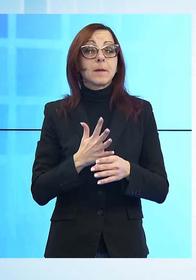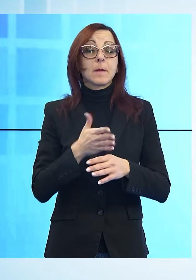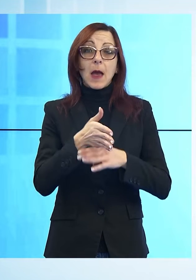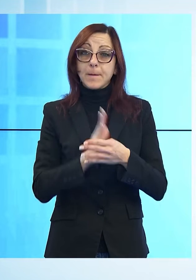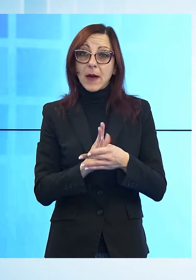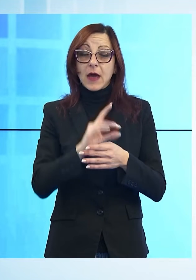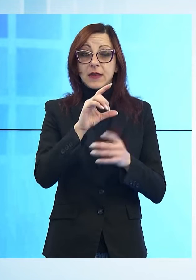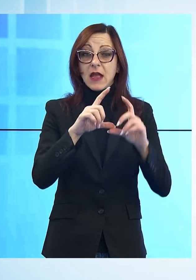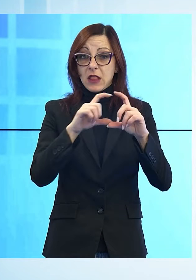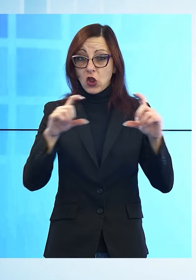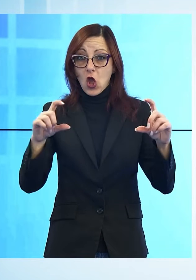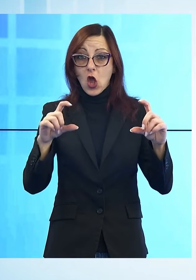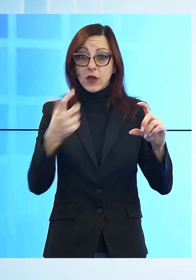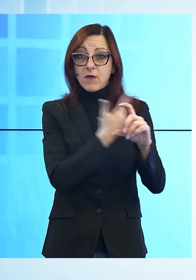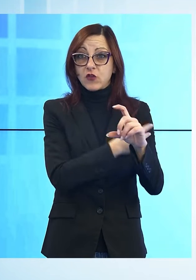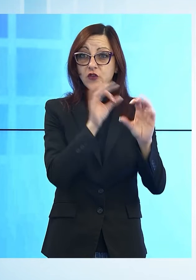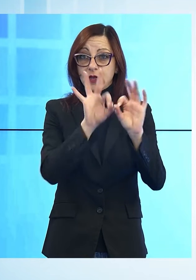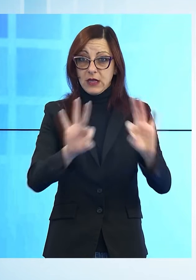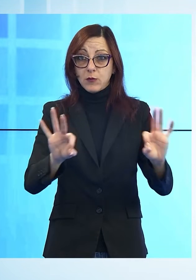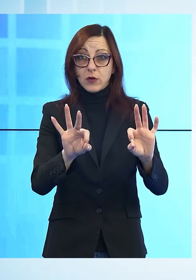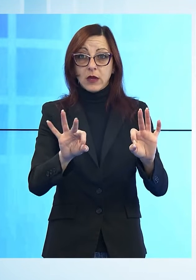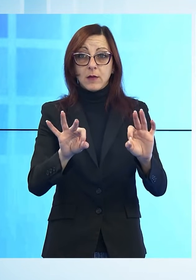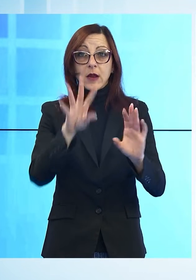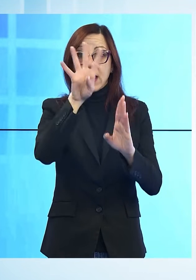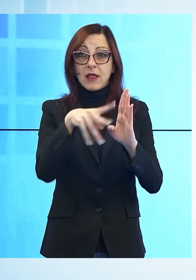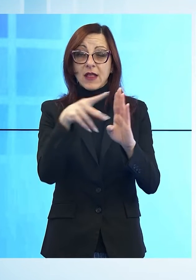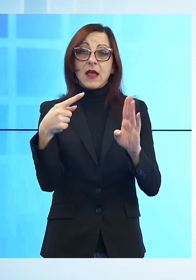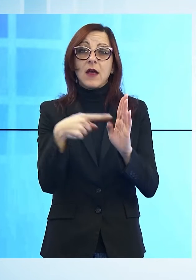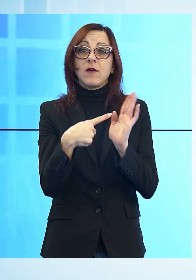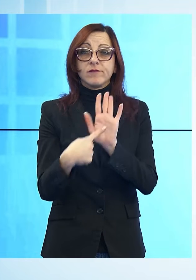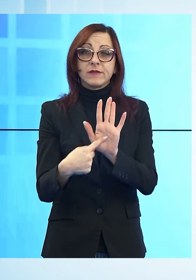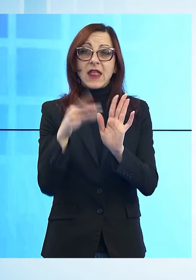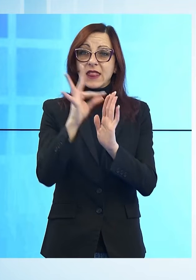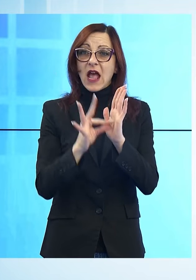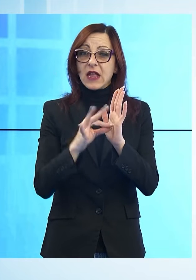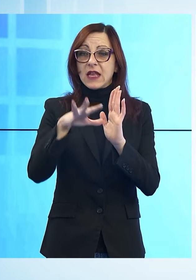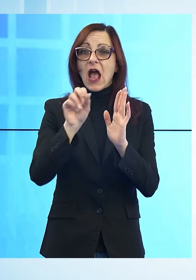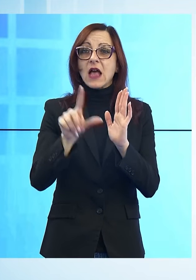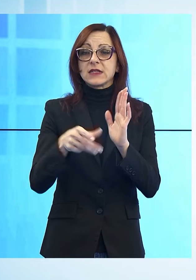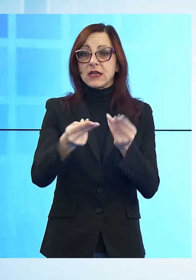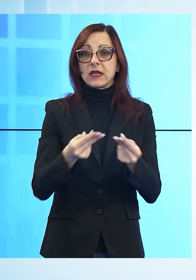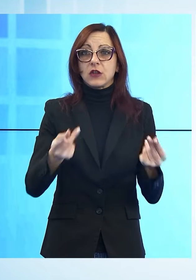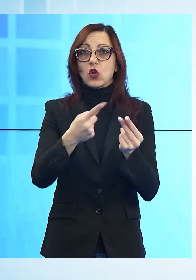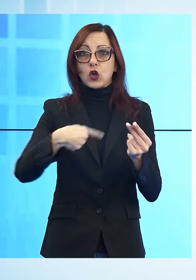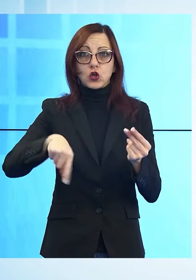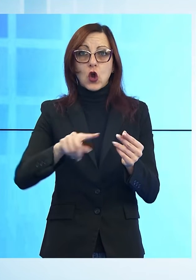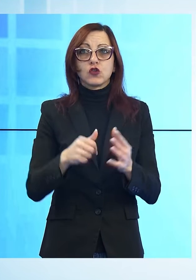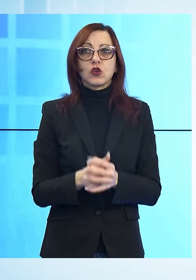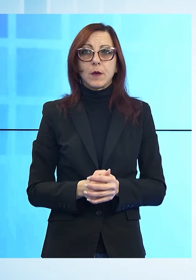vaccini. Vedete in grafica i dati diffusi dalla ASL relativi al nostro territorio, degli